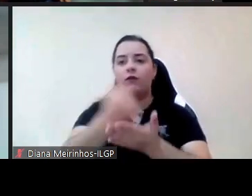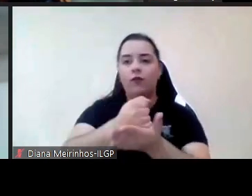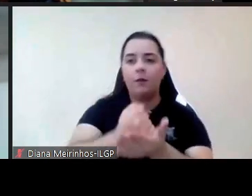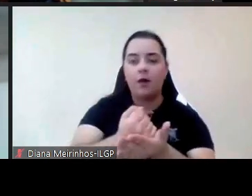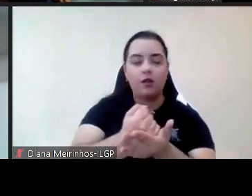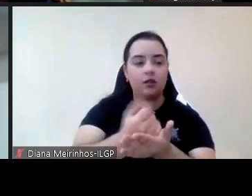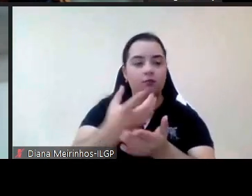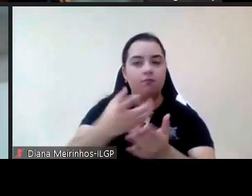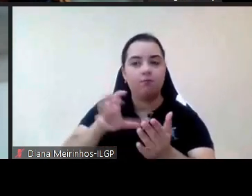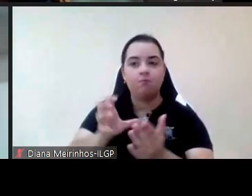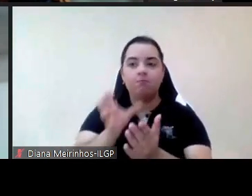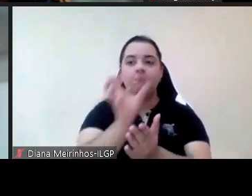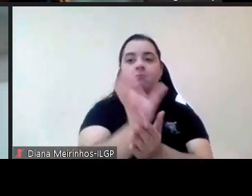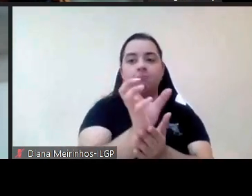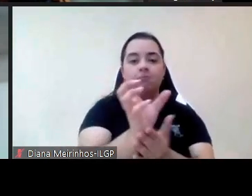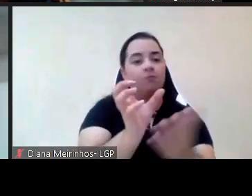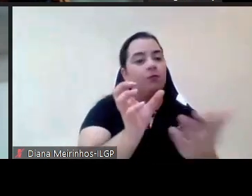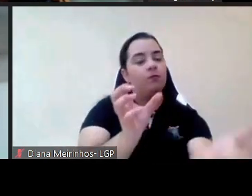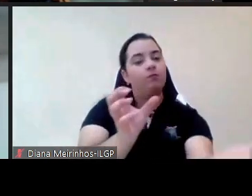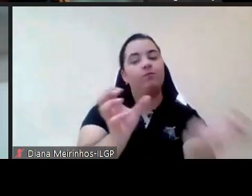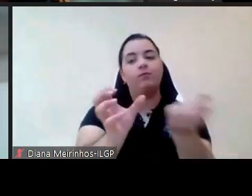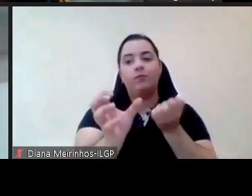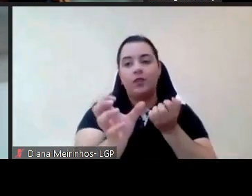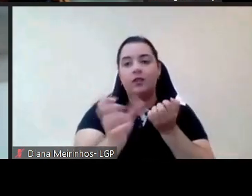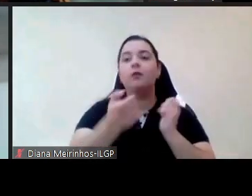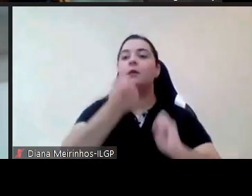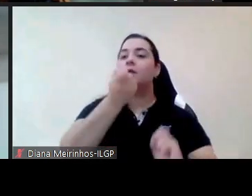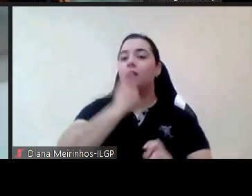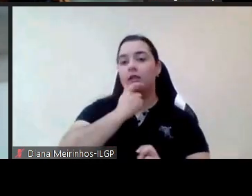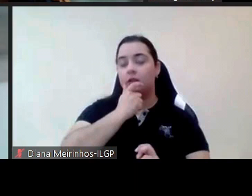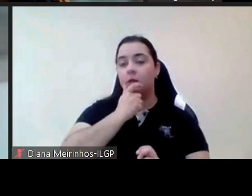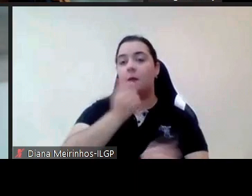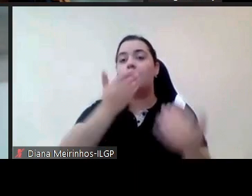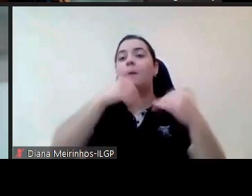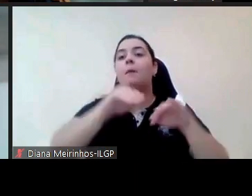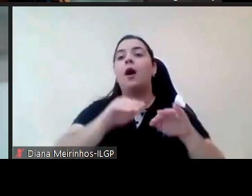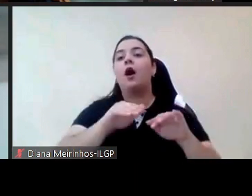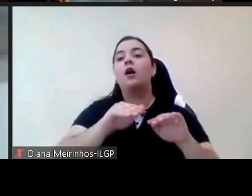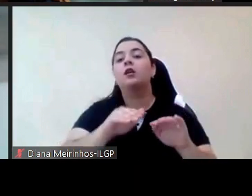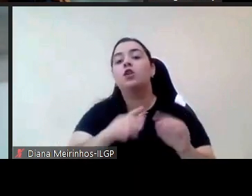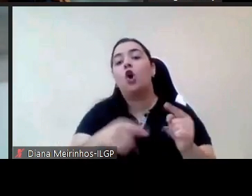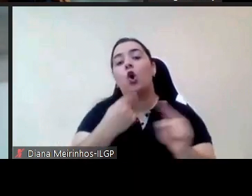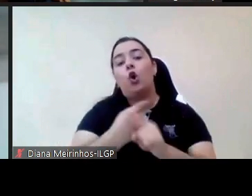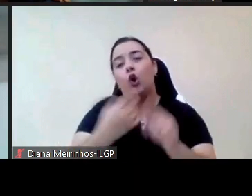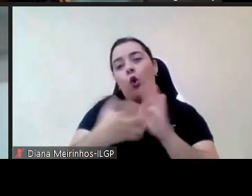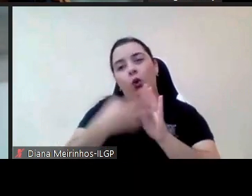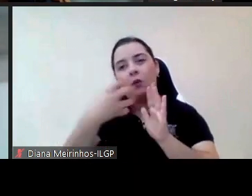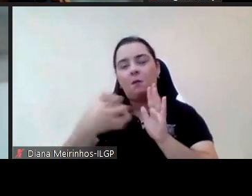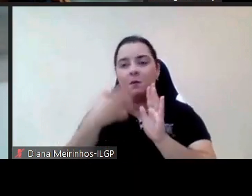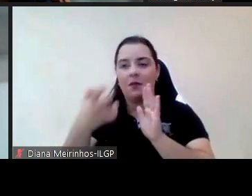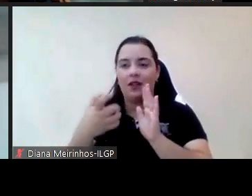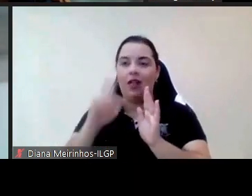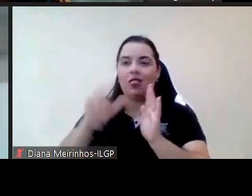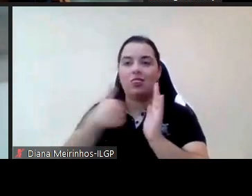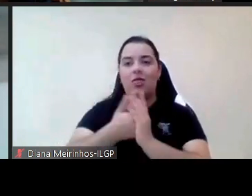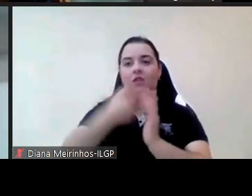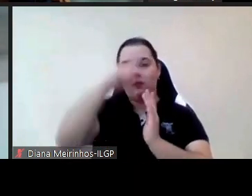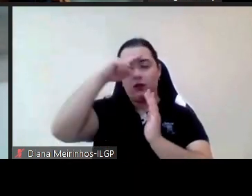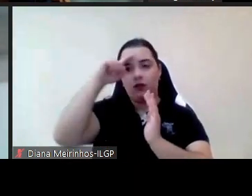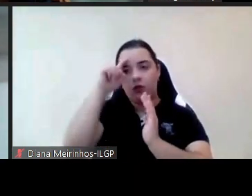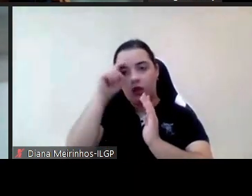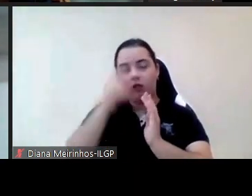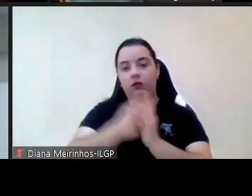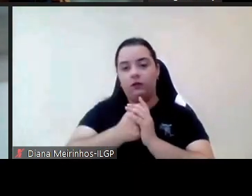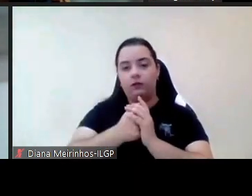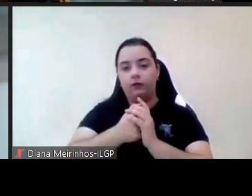mas depois coisas um bocadinho mais complexas se calhar tem aqui alguma dificuldade e